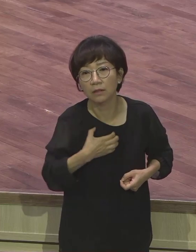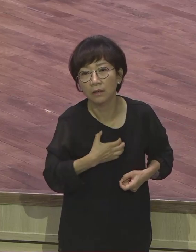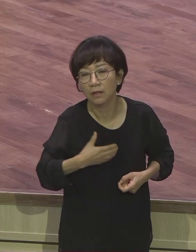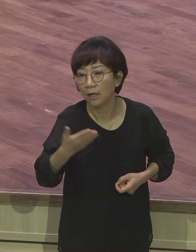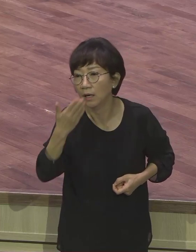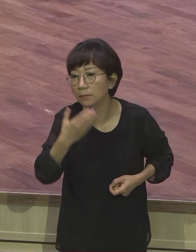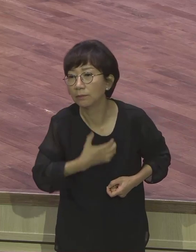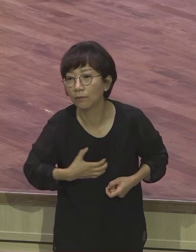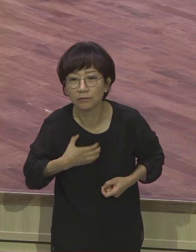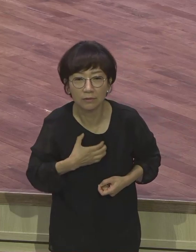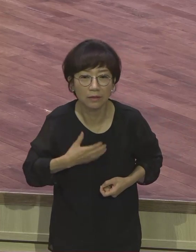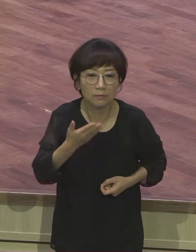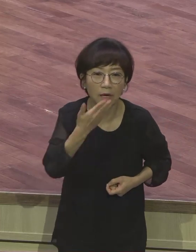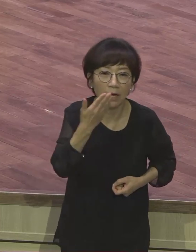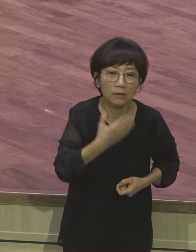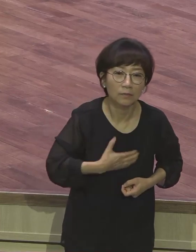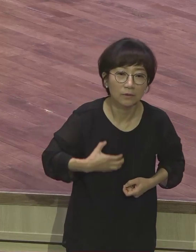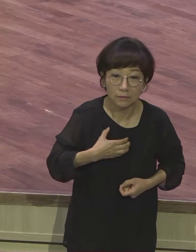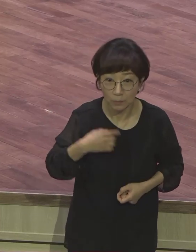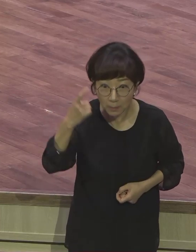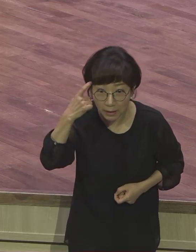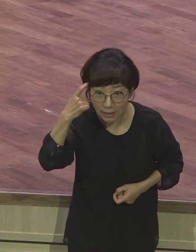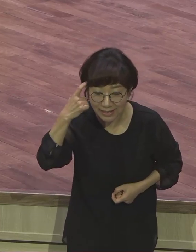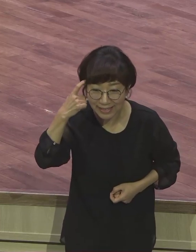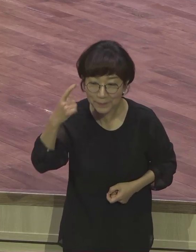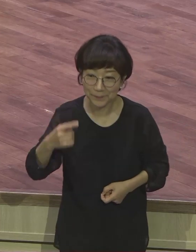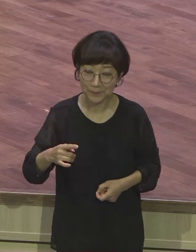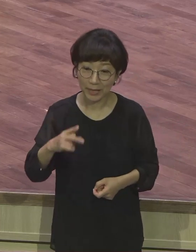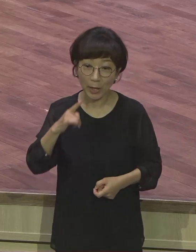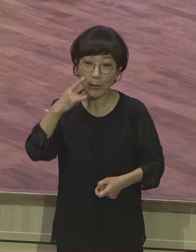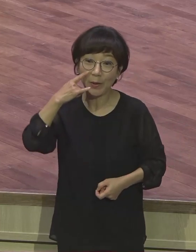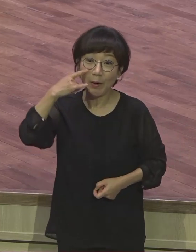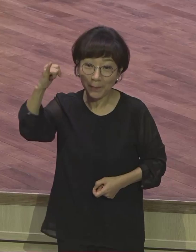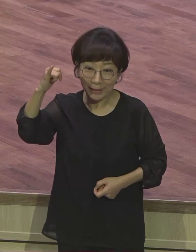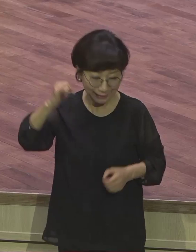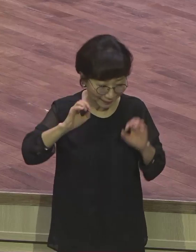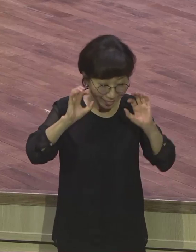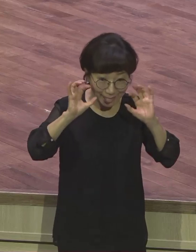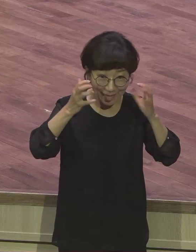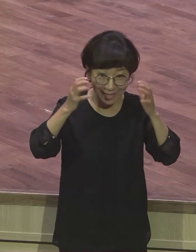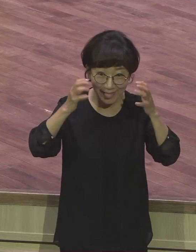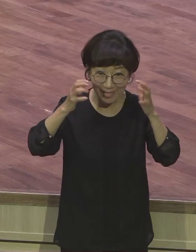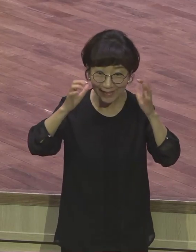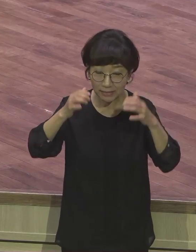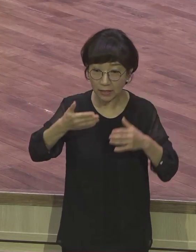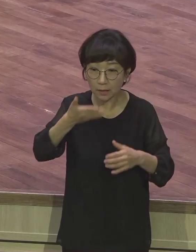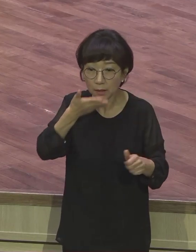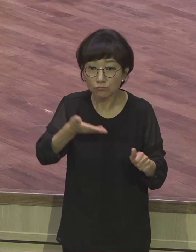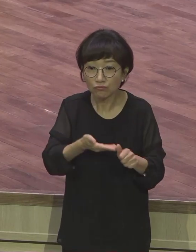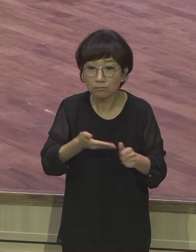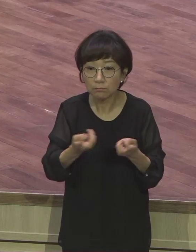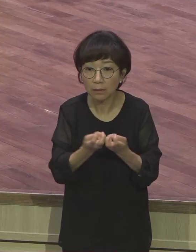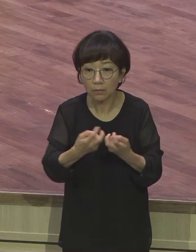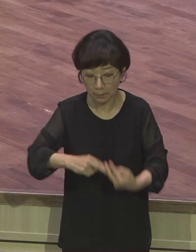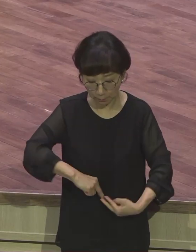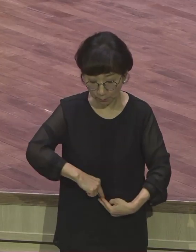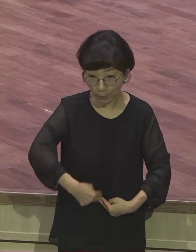그런데 사실이래요. 밥줄이 딱 끊어졌단 말이에요. 밥줄이 끊어지니까 탯줄이 딱 끊어지면 밥줄이 딱 끊어지면